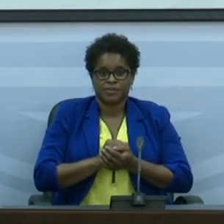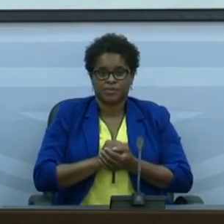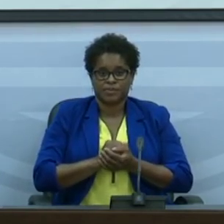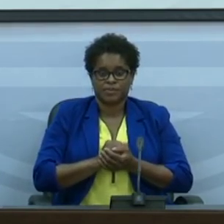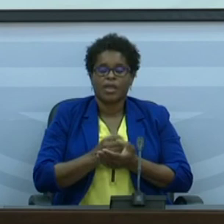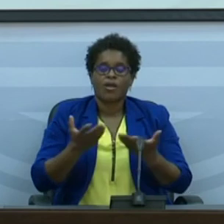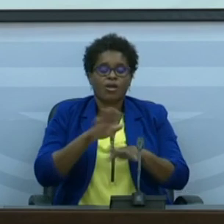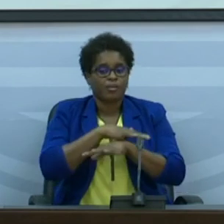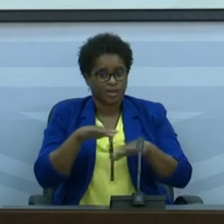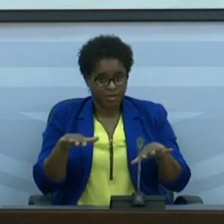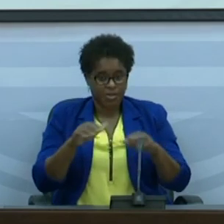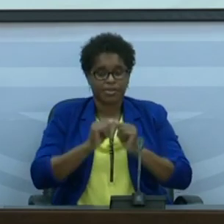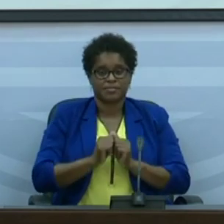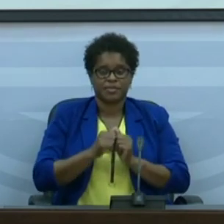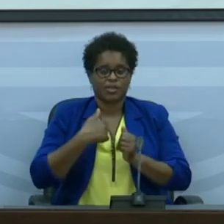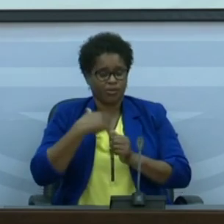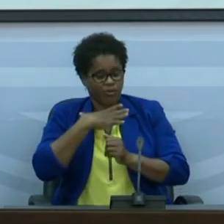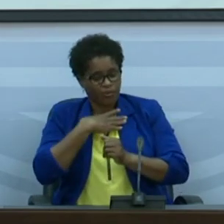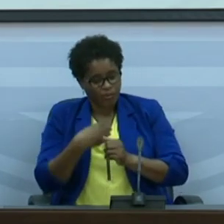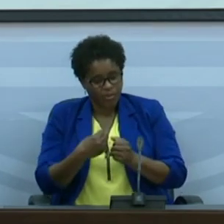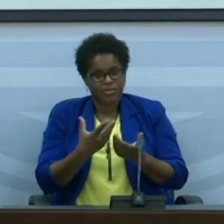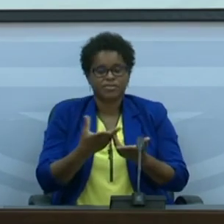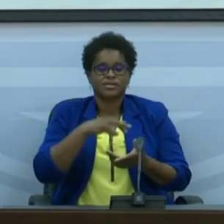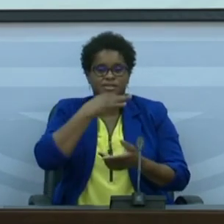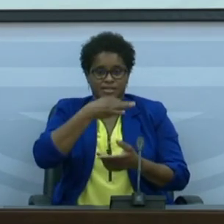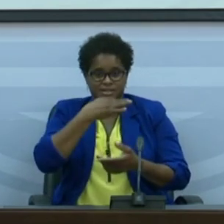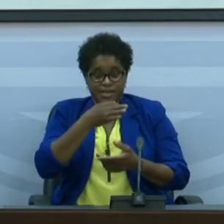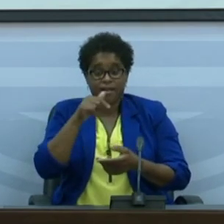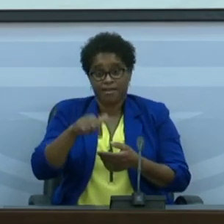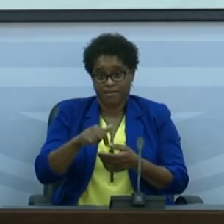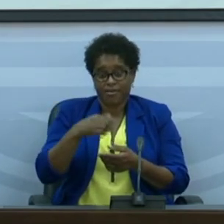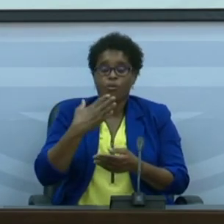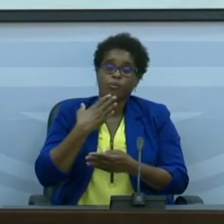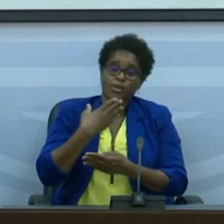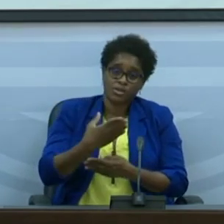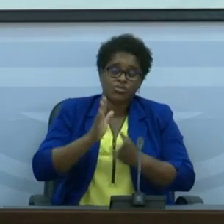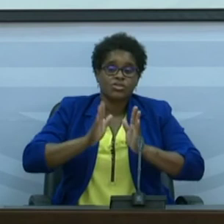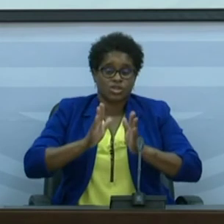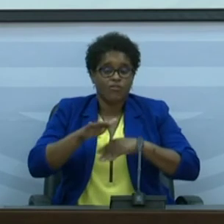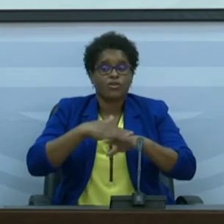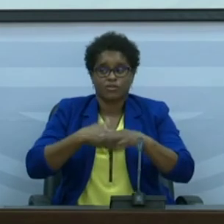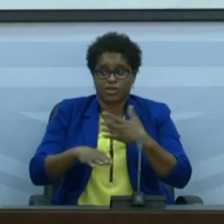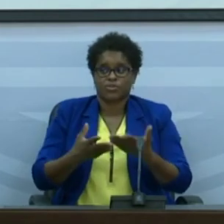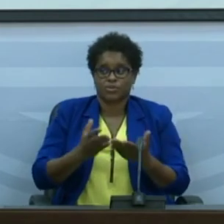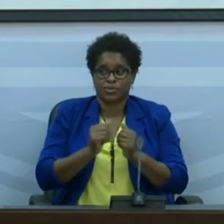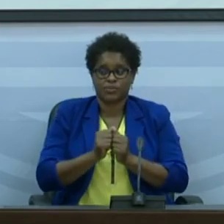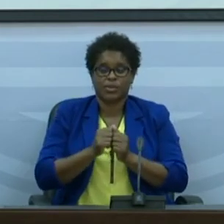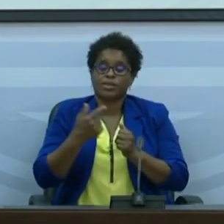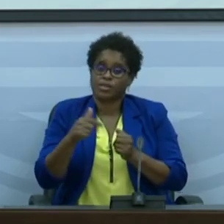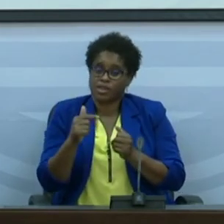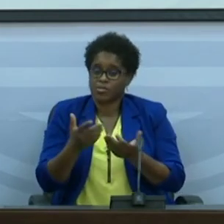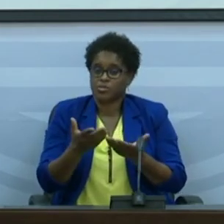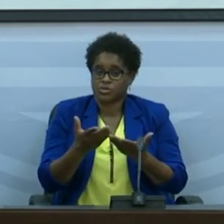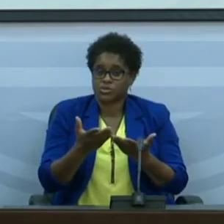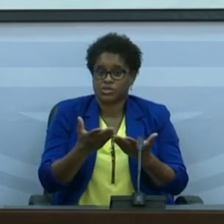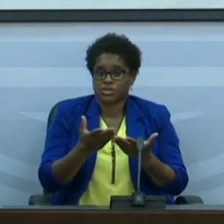para terminar eu gostava de realçar aqui o apelo que já foi feito em termos